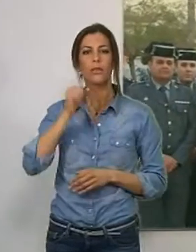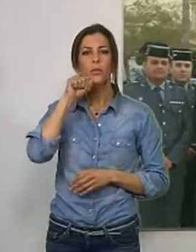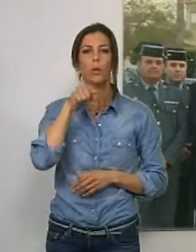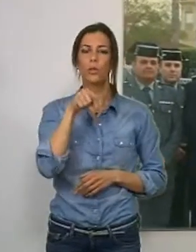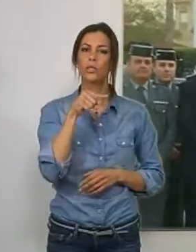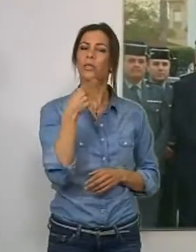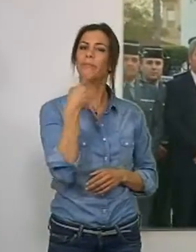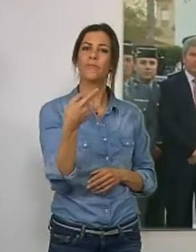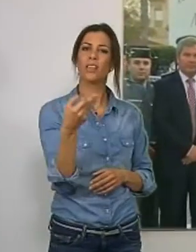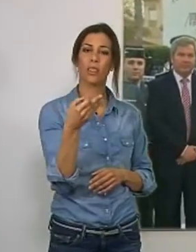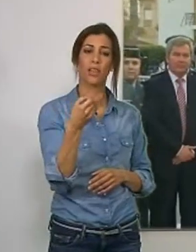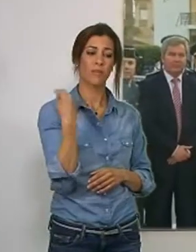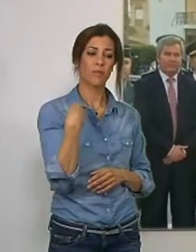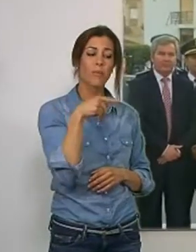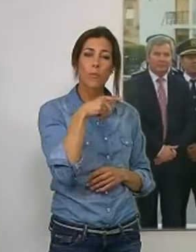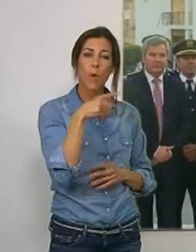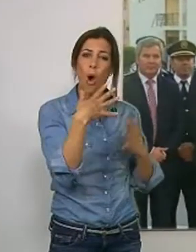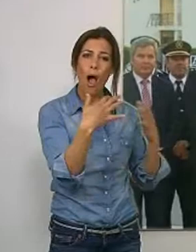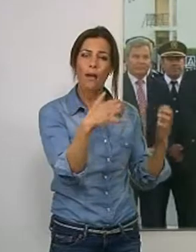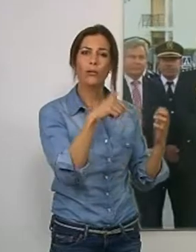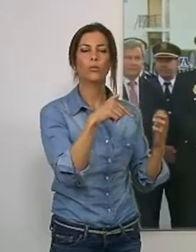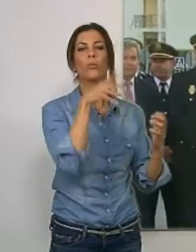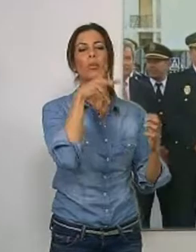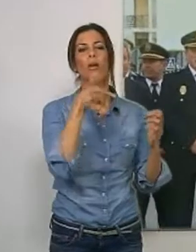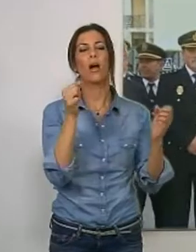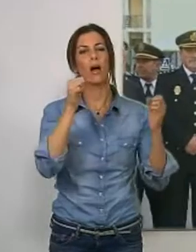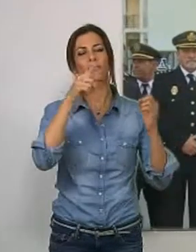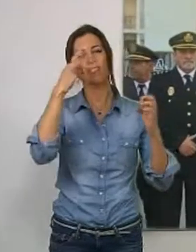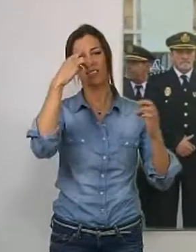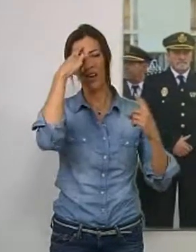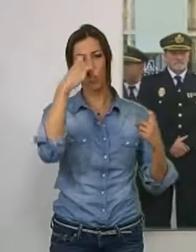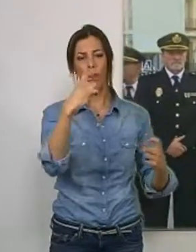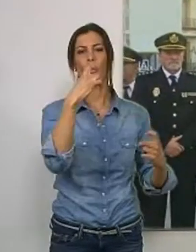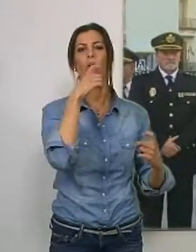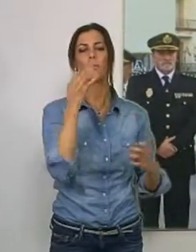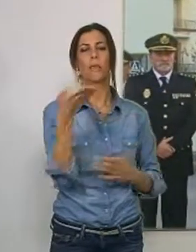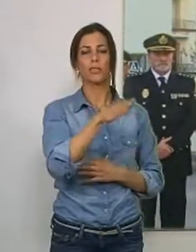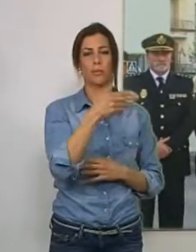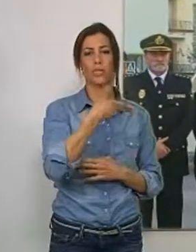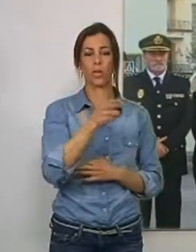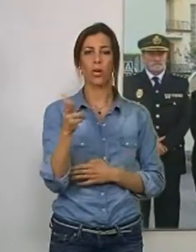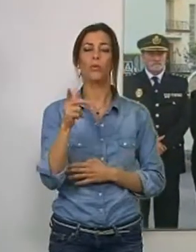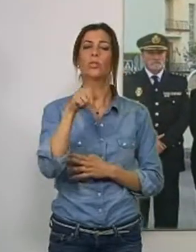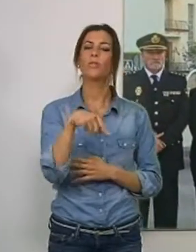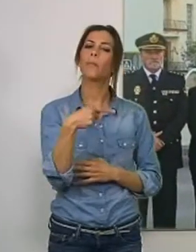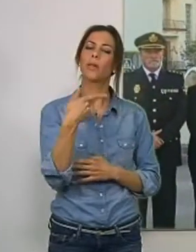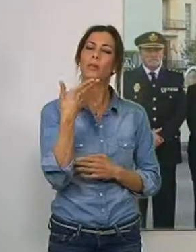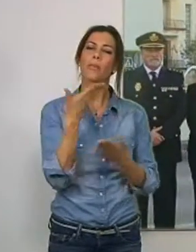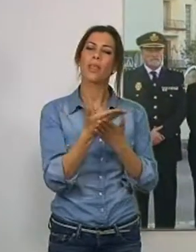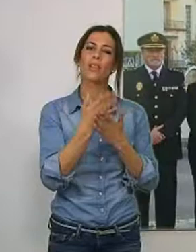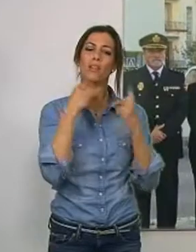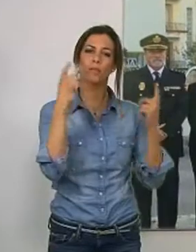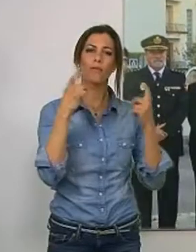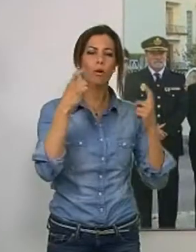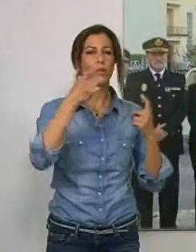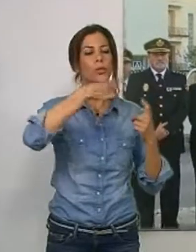de la motrileña subrayaba que el acto se hizo en recuerdo a las víctimas del terrorismo. También pidió el esfuerzo de todos y